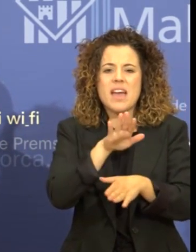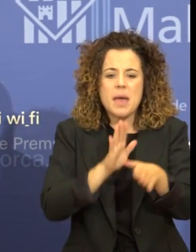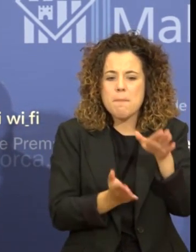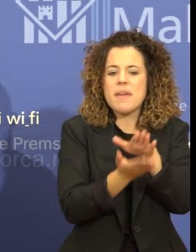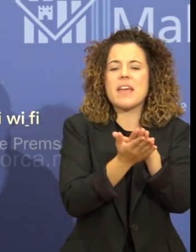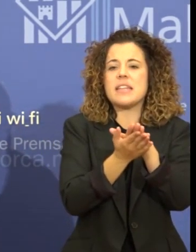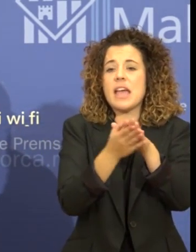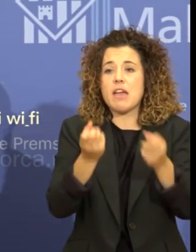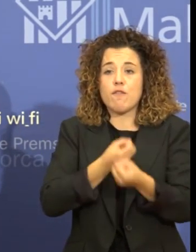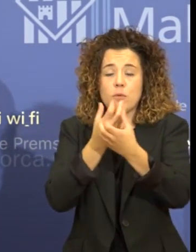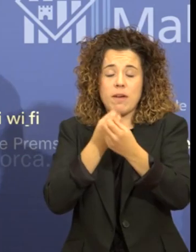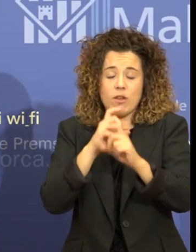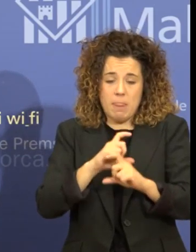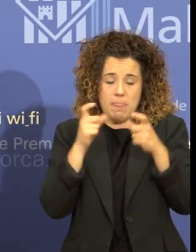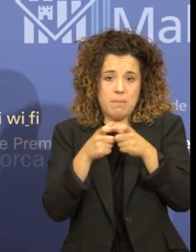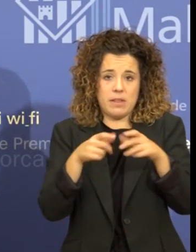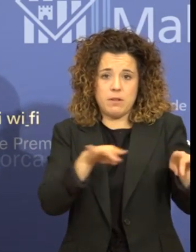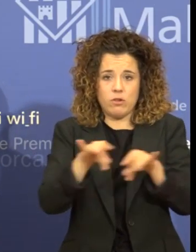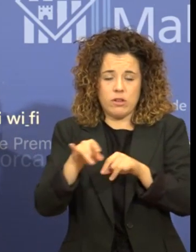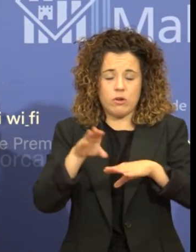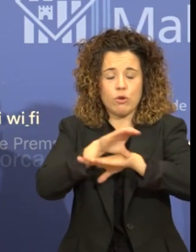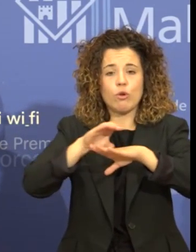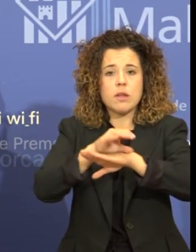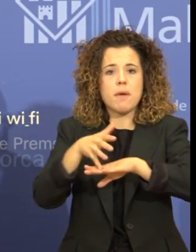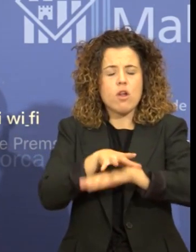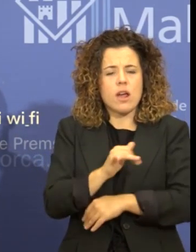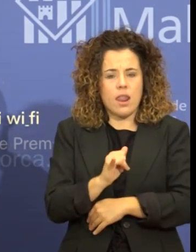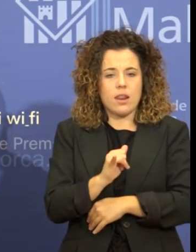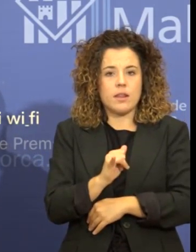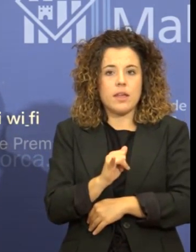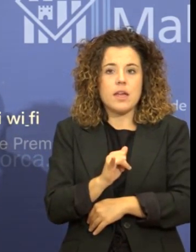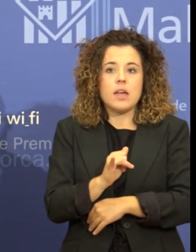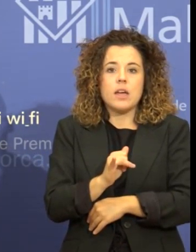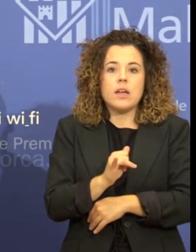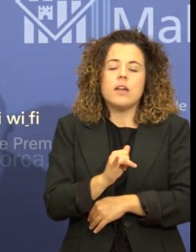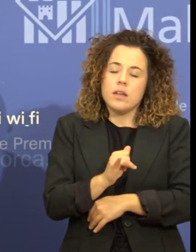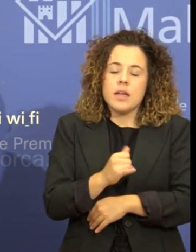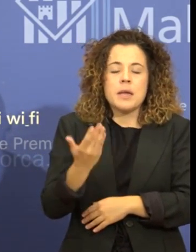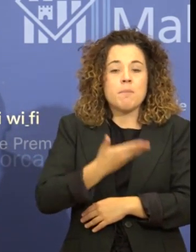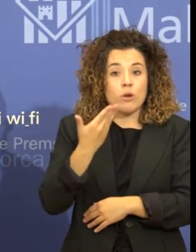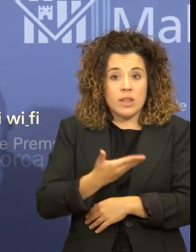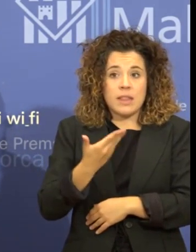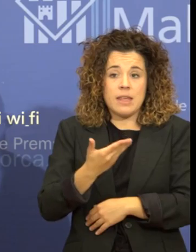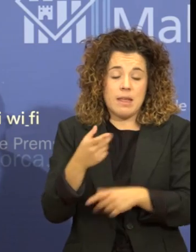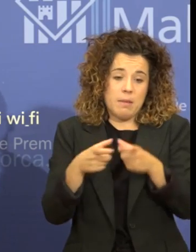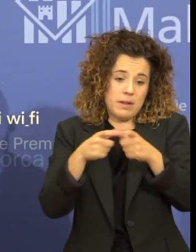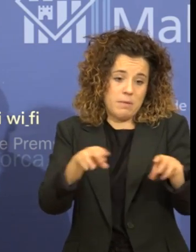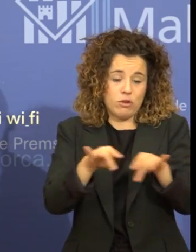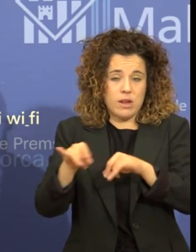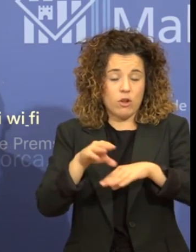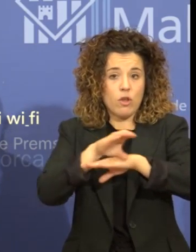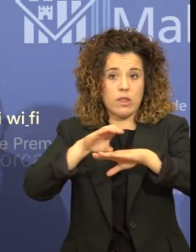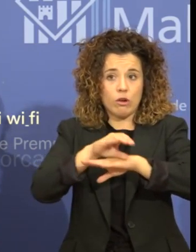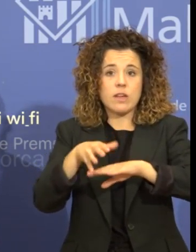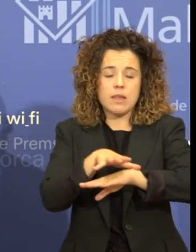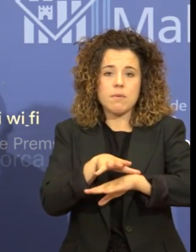informacions que té el Departament de Territori i el Consell de Mallorca. Aquí hem de tenir present que el Departament de Territori i el Consell tramita